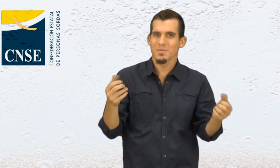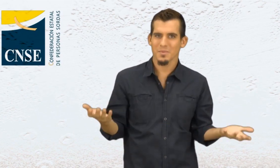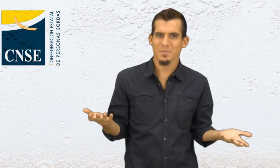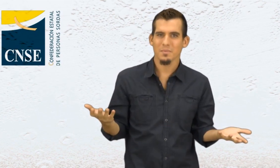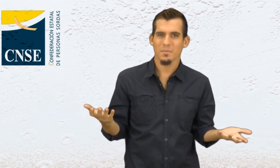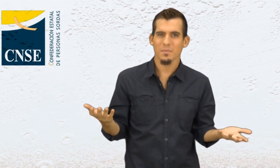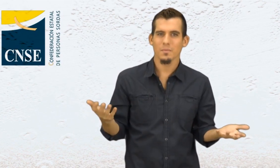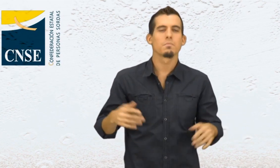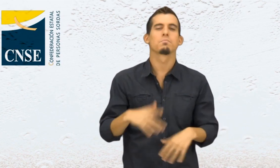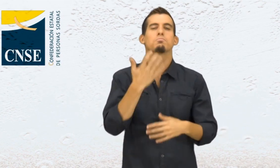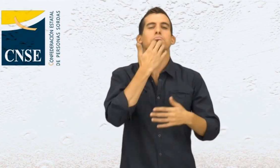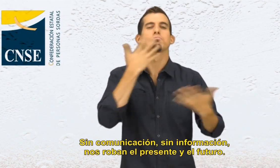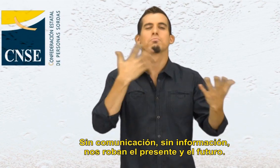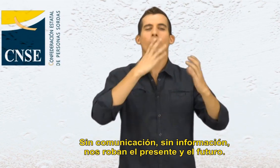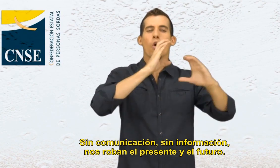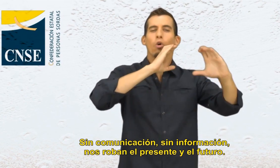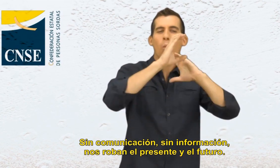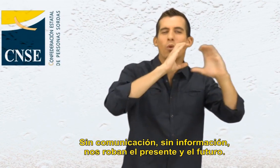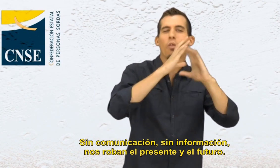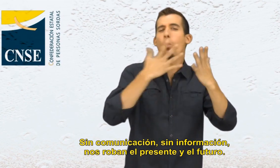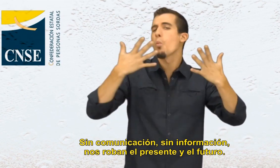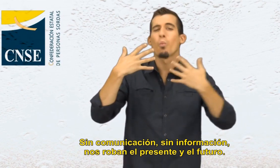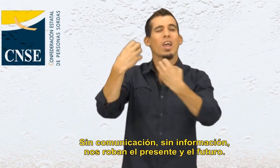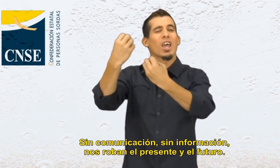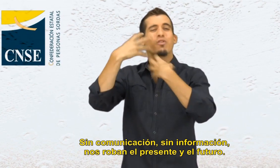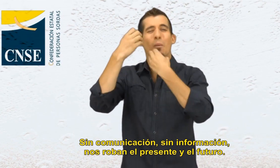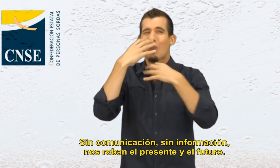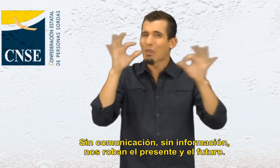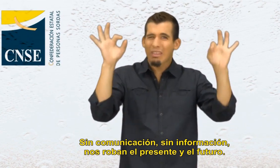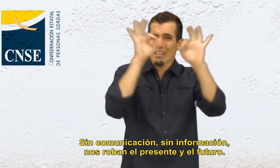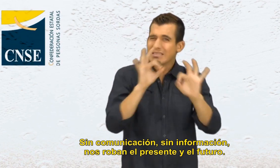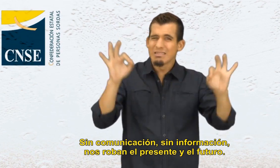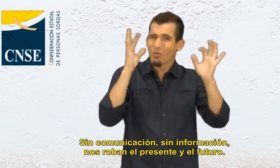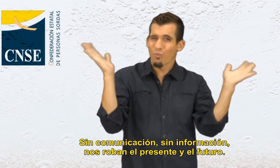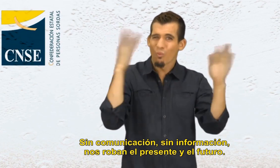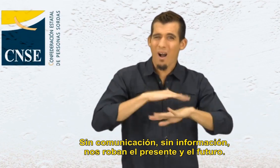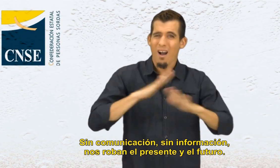Sin comunicación, sin información, nos roban el presente y el futuro.